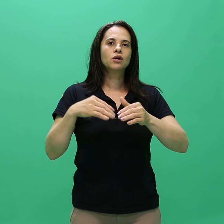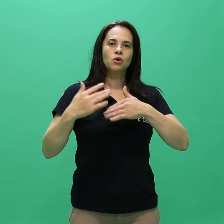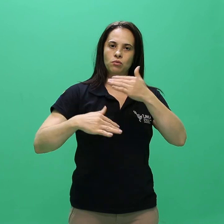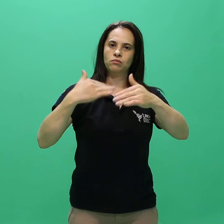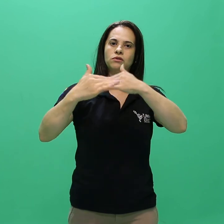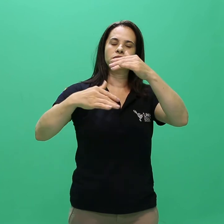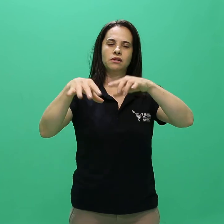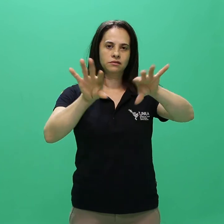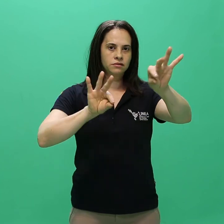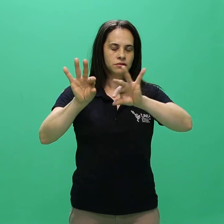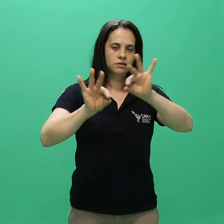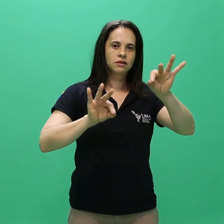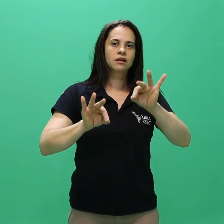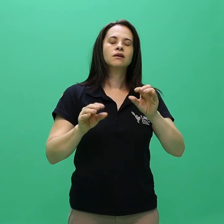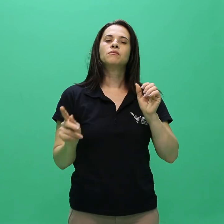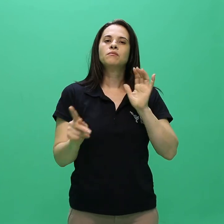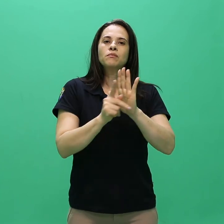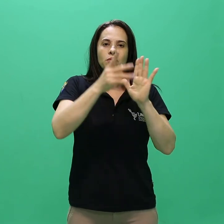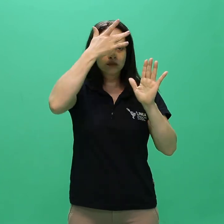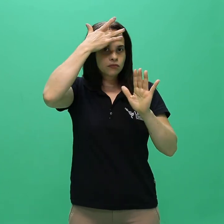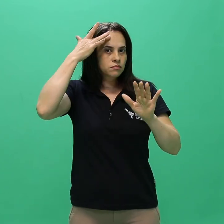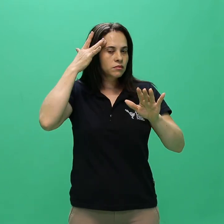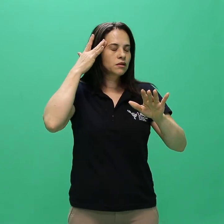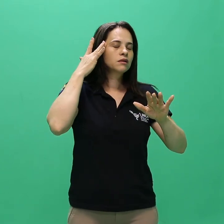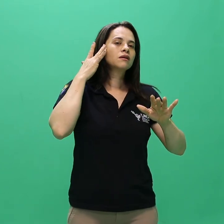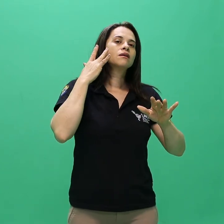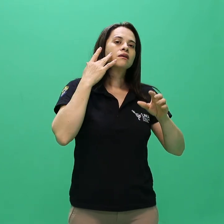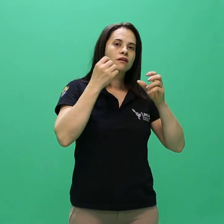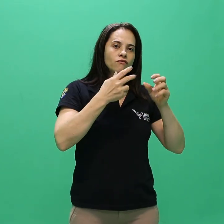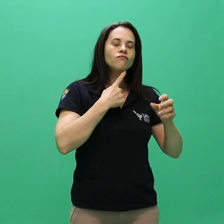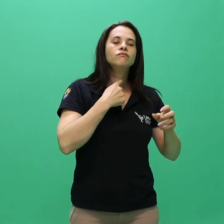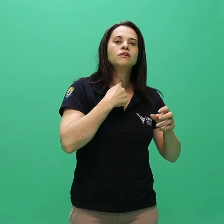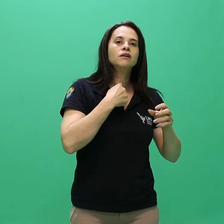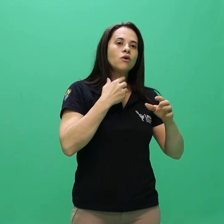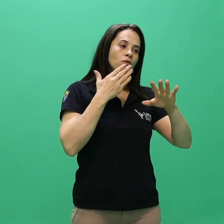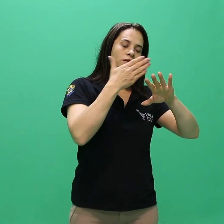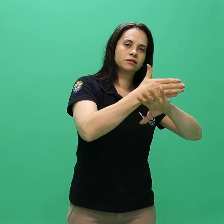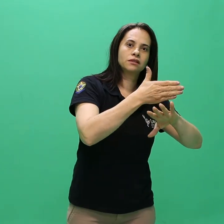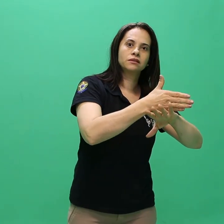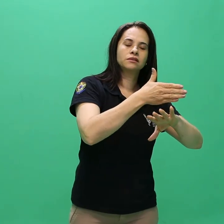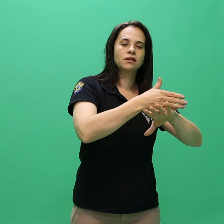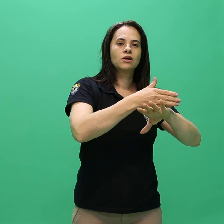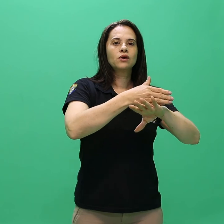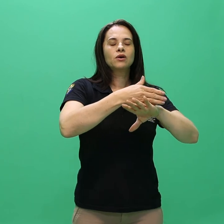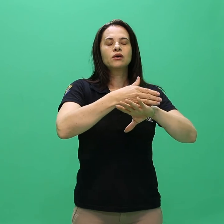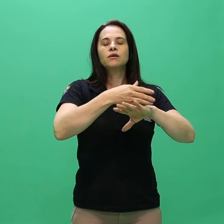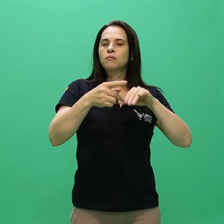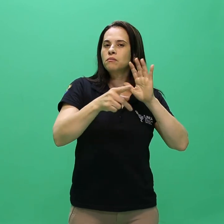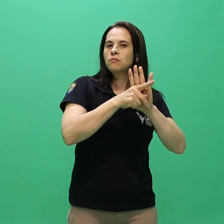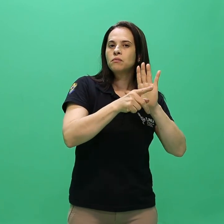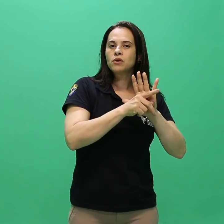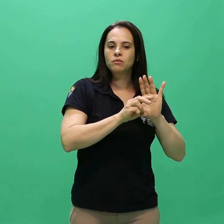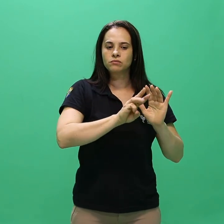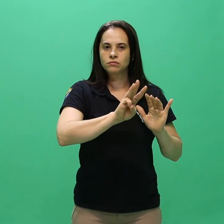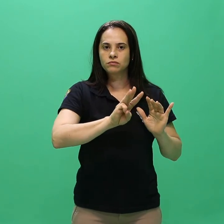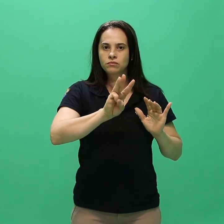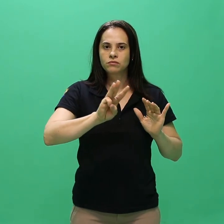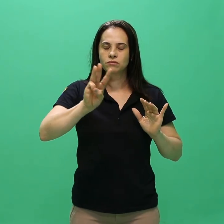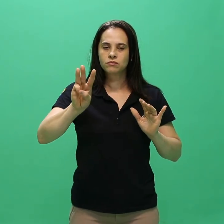interessados o acesso ao portal de editais da Universidade para a Ciência dos Mesmos.